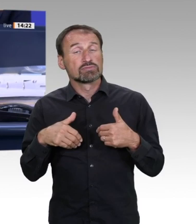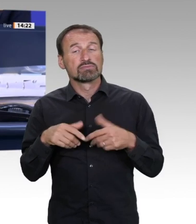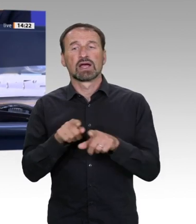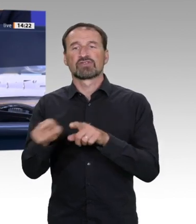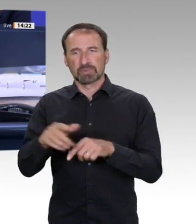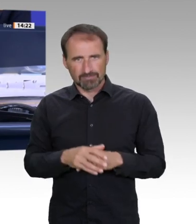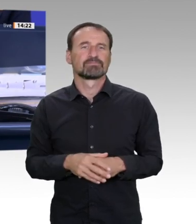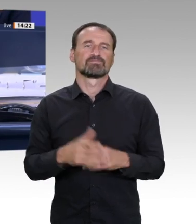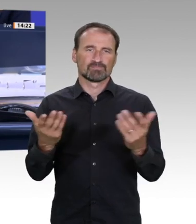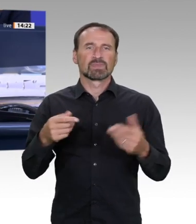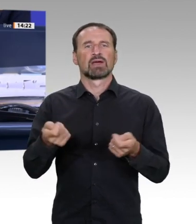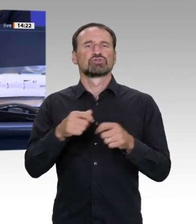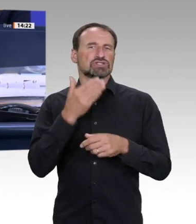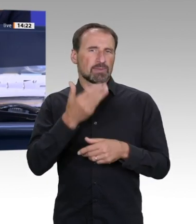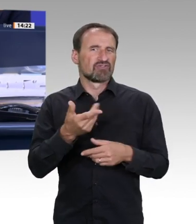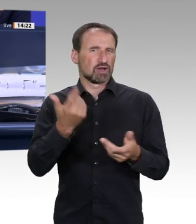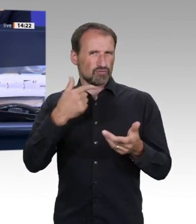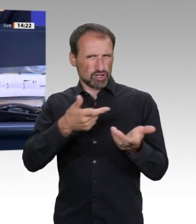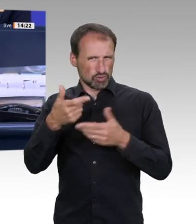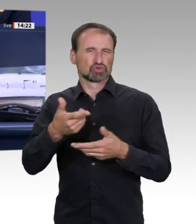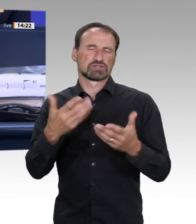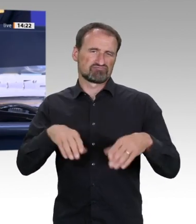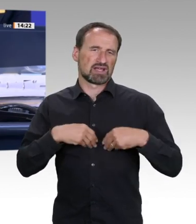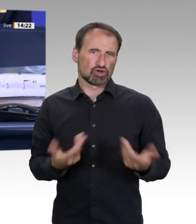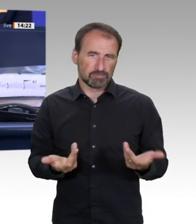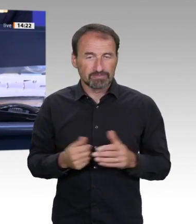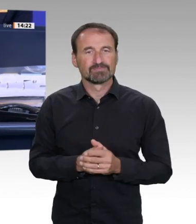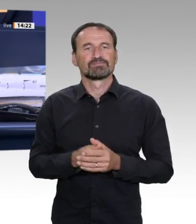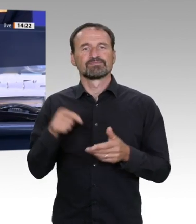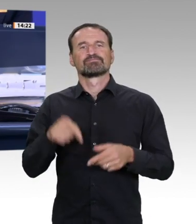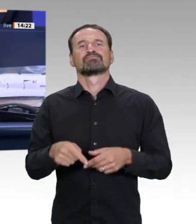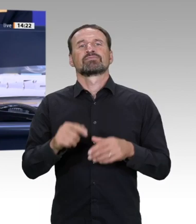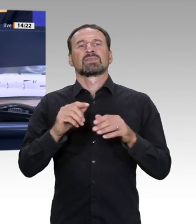Es beginnt die Kollegin Claudia Roth, Bündnis 90 Grüne.